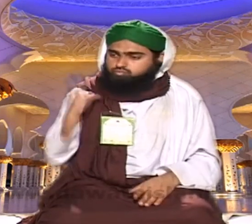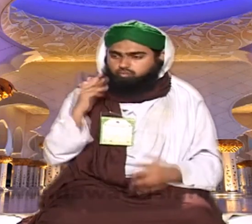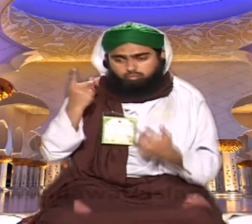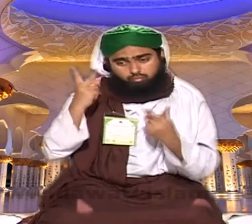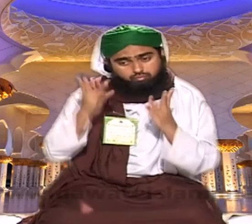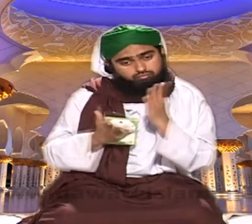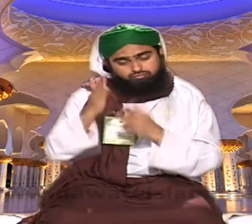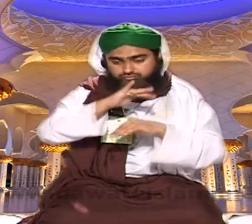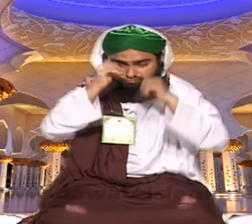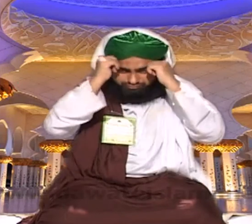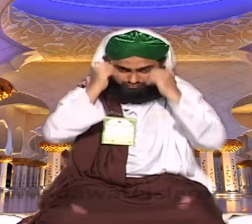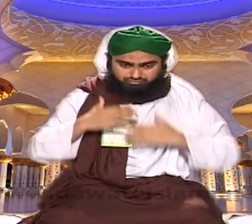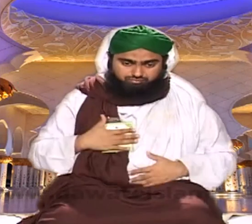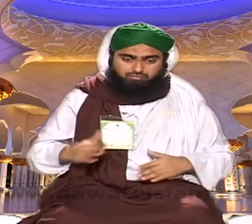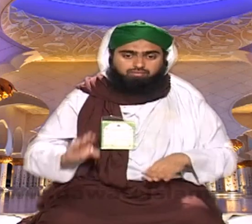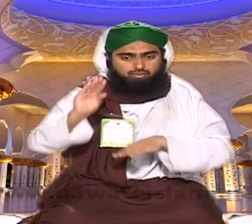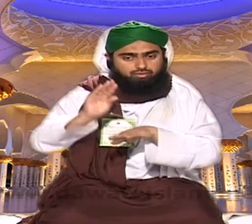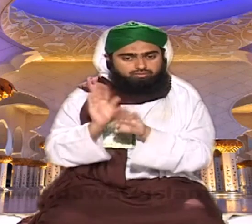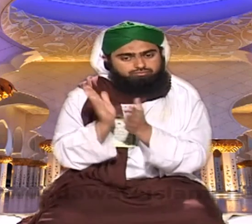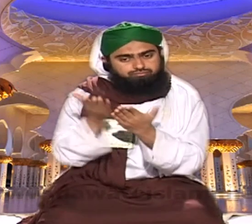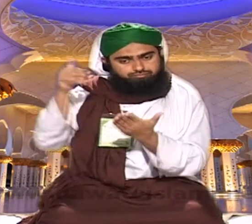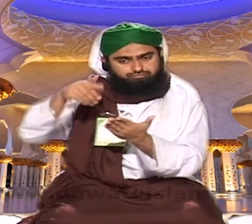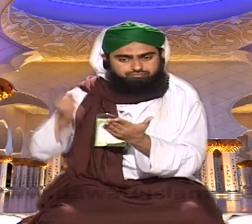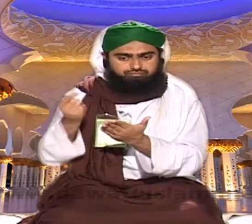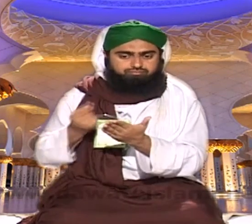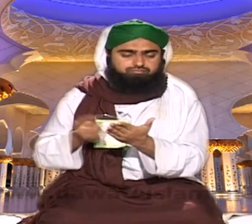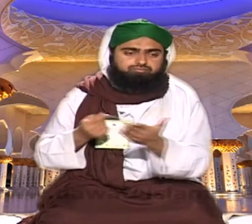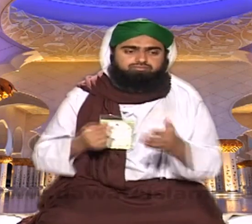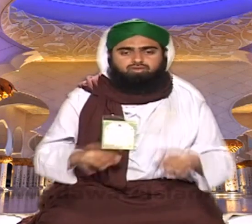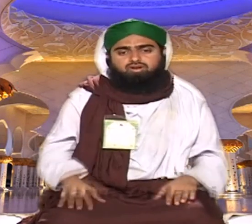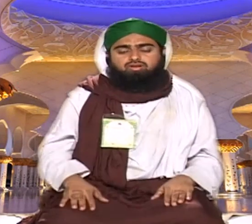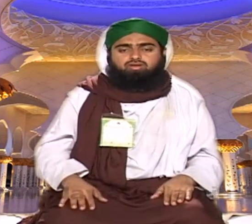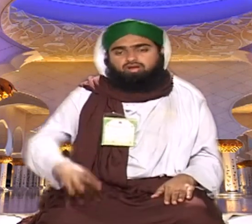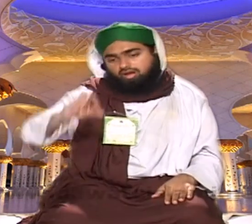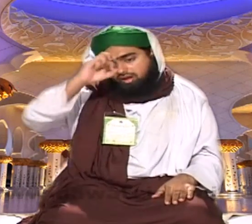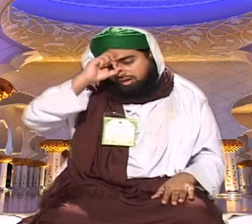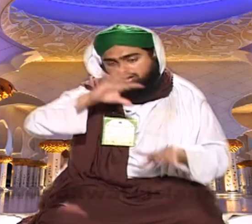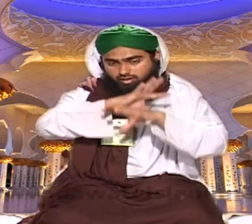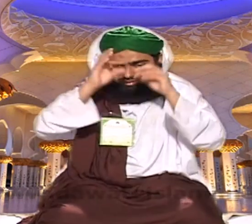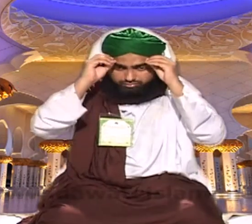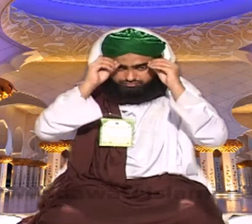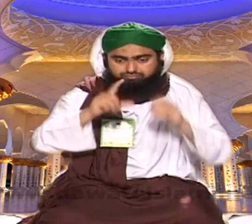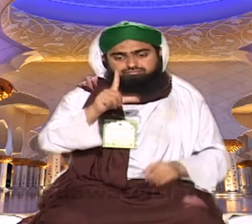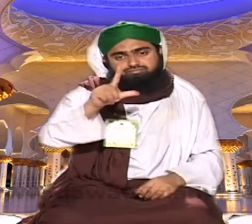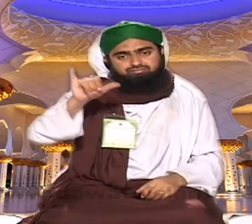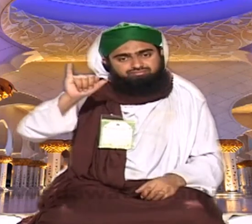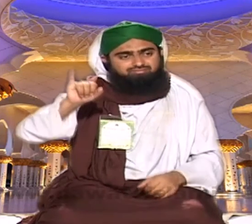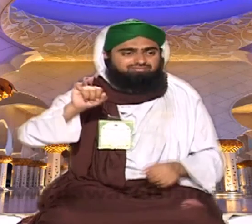ثبر کرنے کے اور ثواب اتنا مل جاتا ہے تربان جائے تنبیع الغاصلین میں حضرت فقیب اللہ